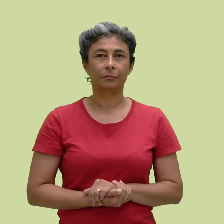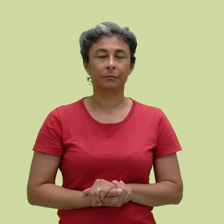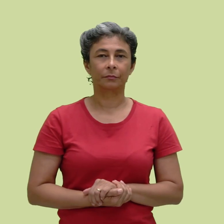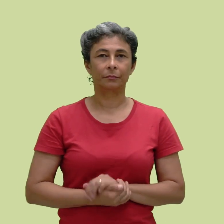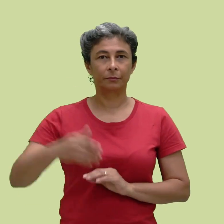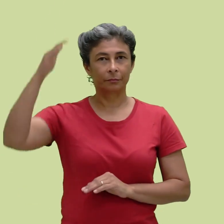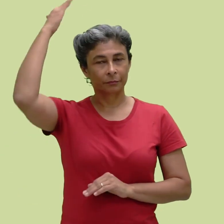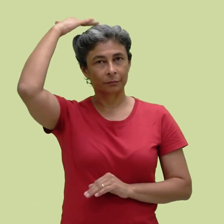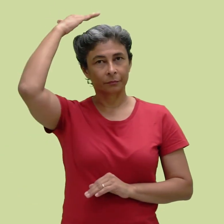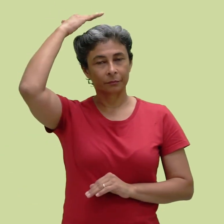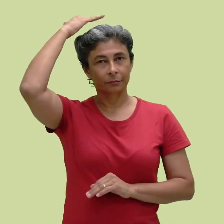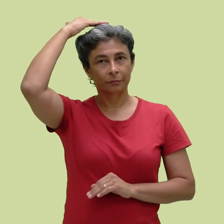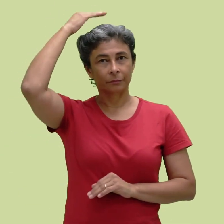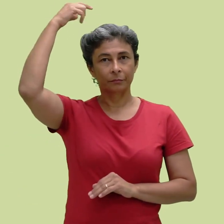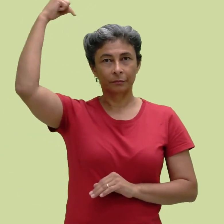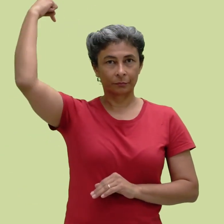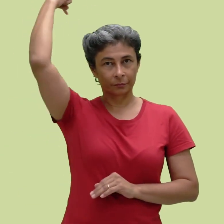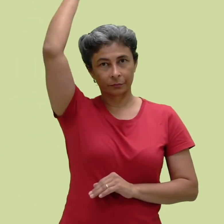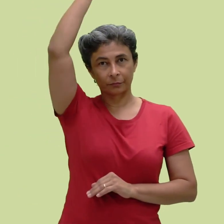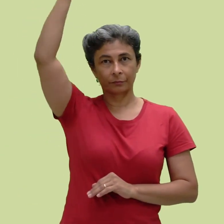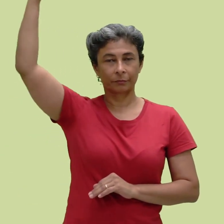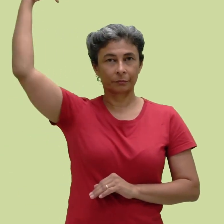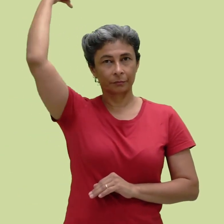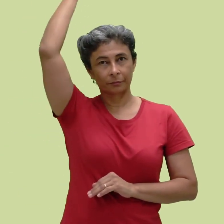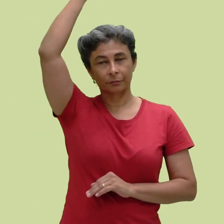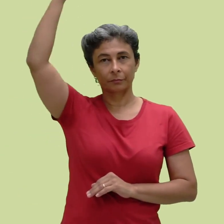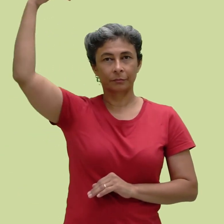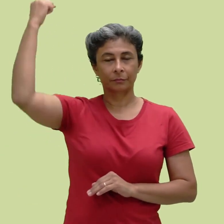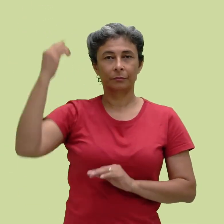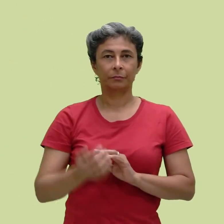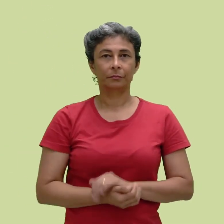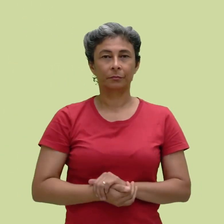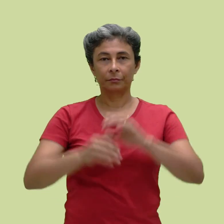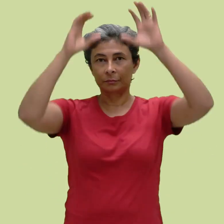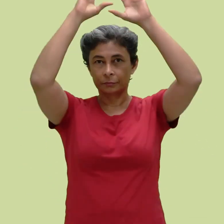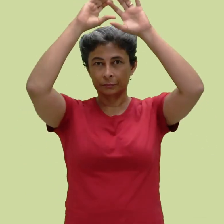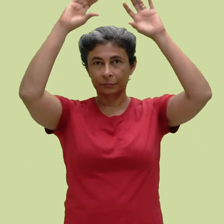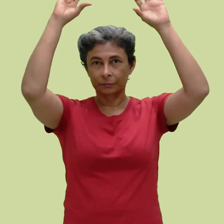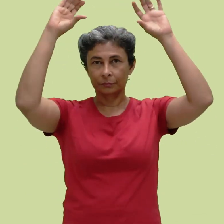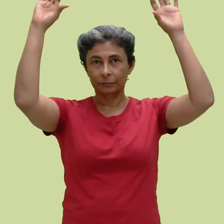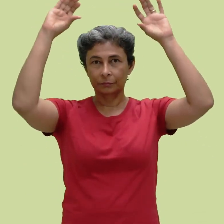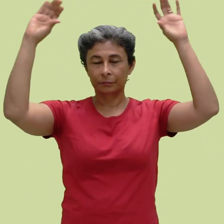No topo da cabeça, temos sinal para santo e nuvem.